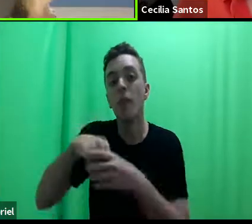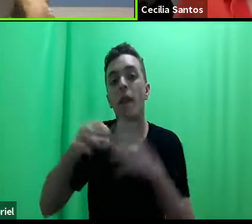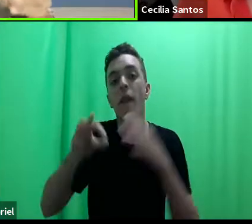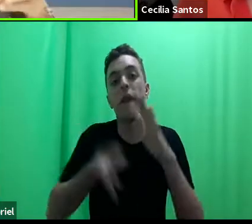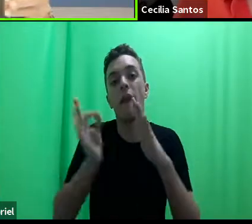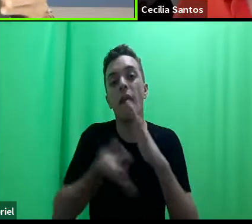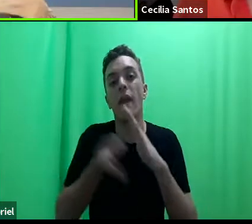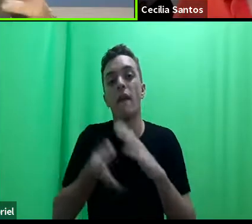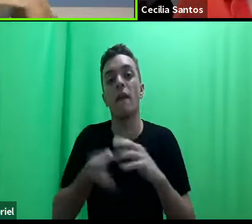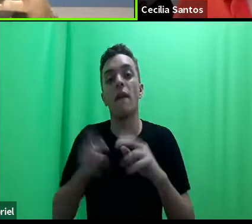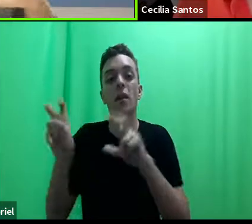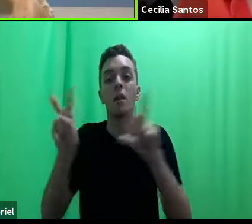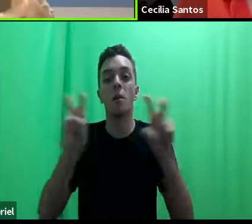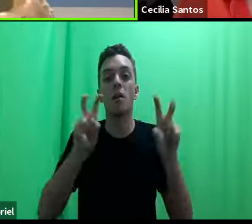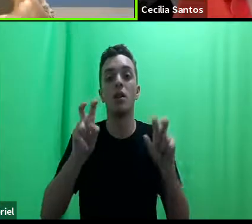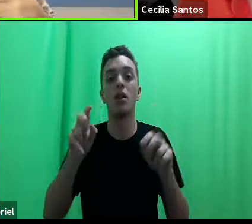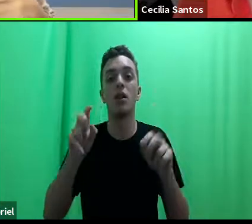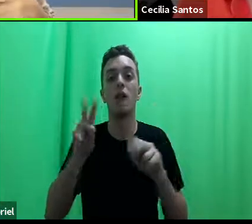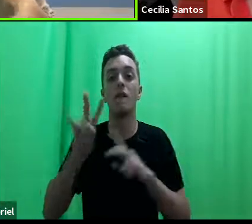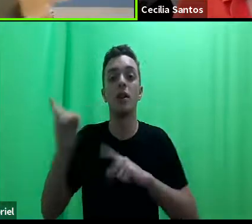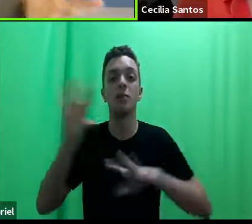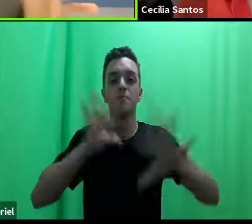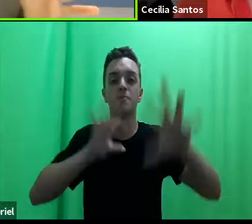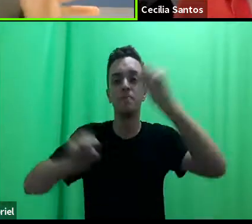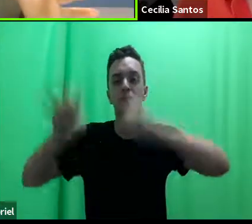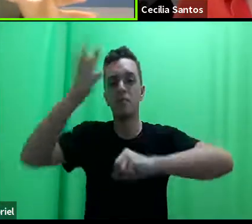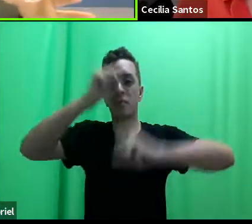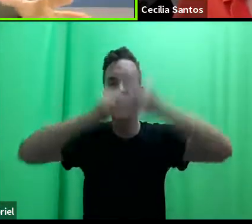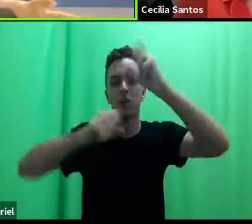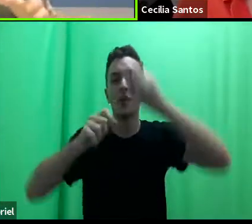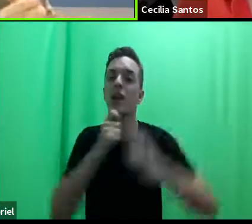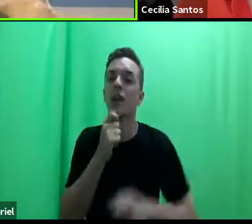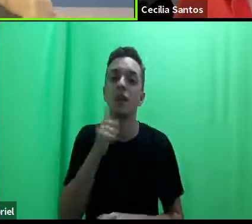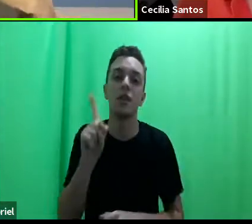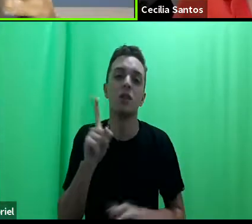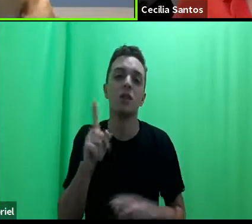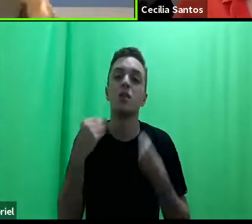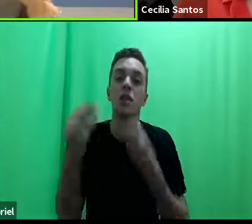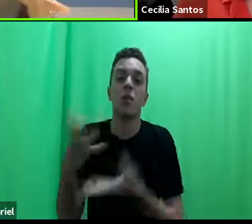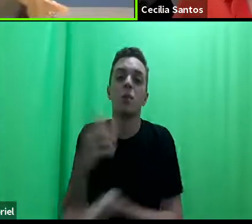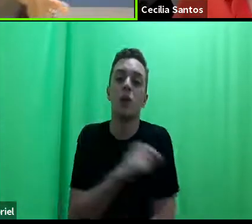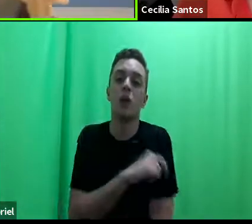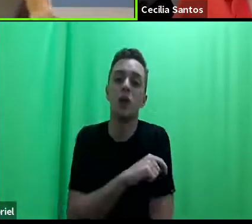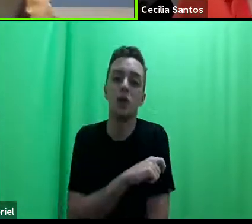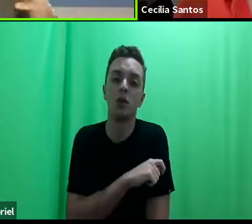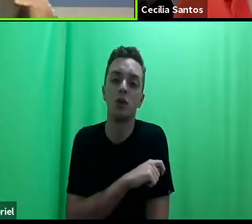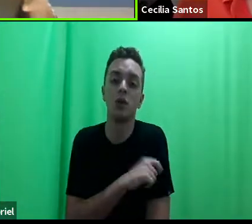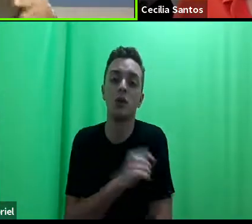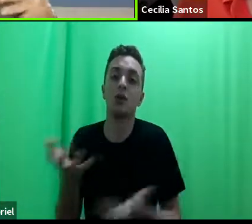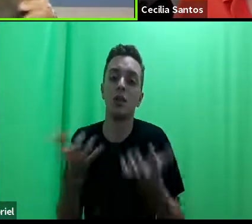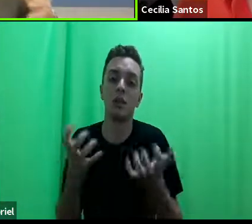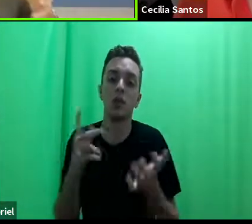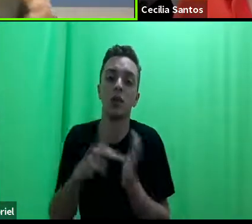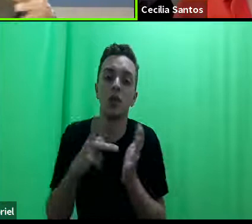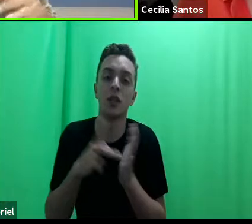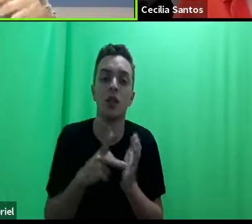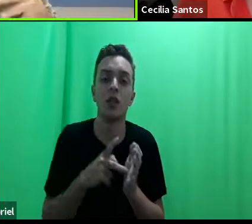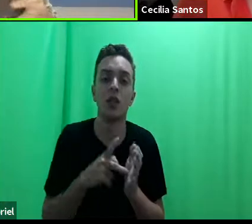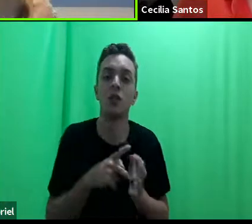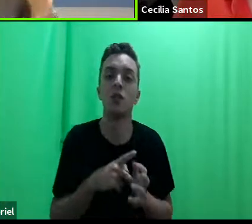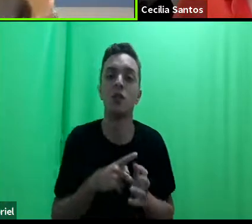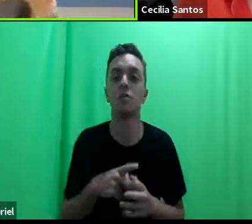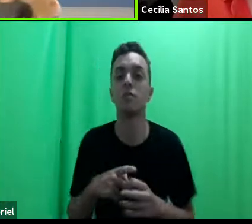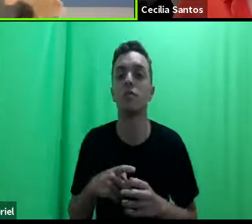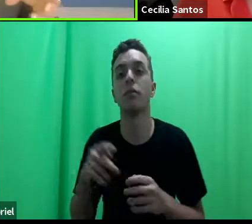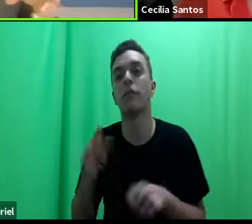esses outros temas, eles vão adquirindo um conhecimento que também não está à disposição do aluno que está regularmente matriculado e que está cumprindo o curso dele,